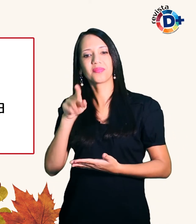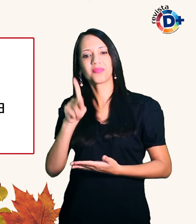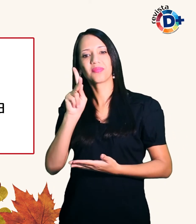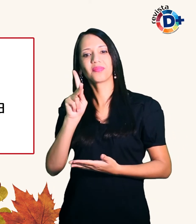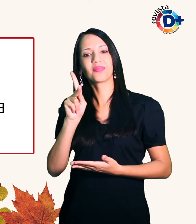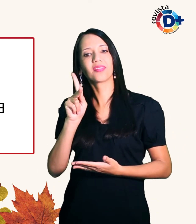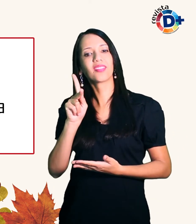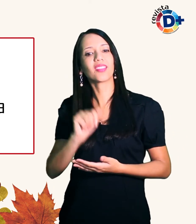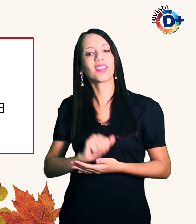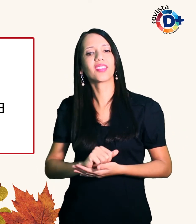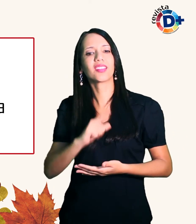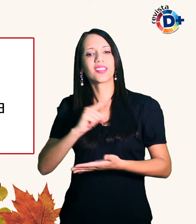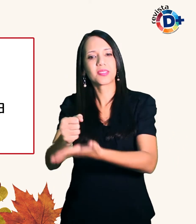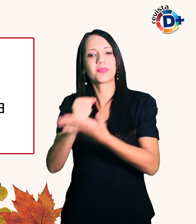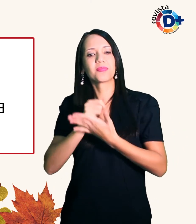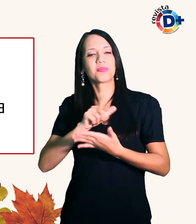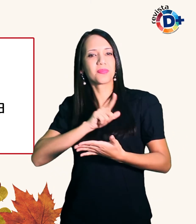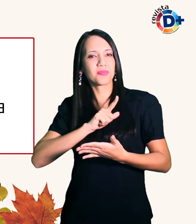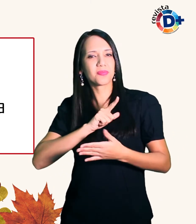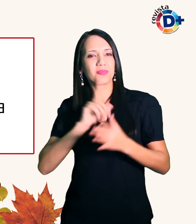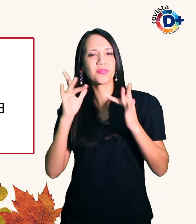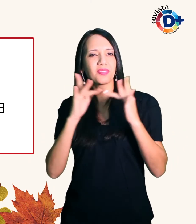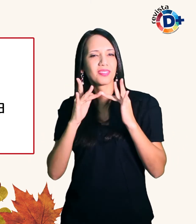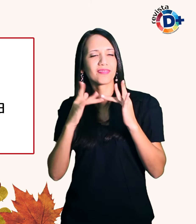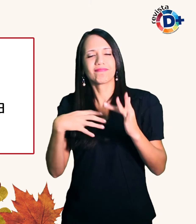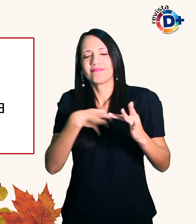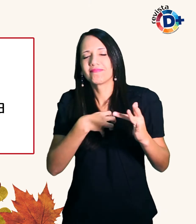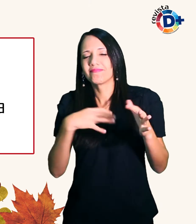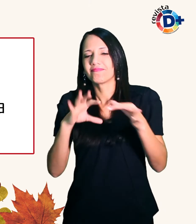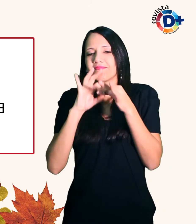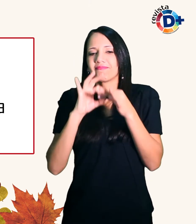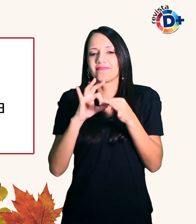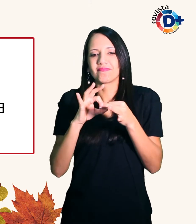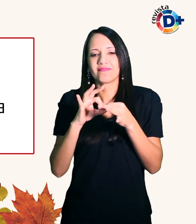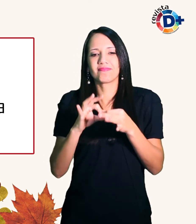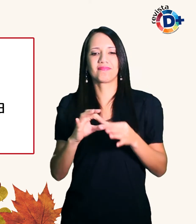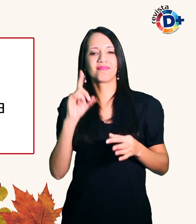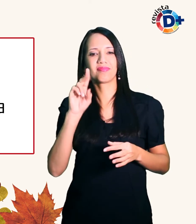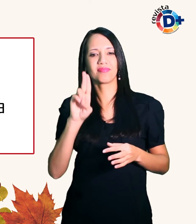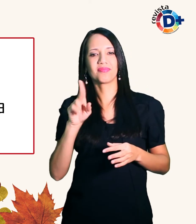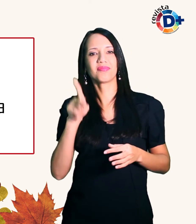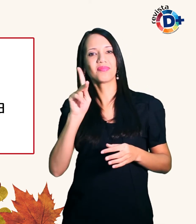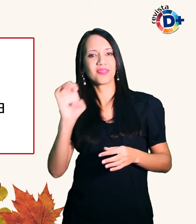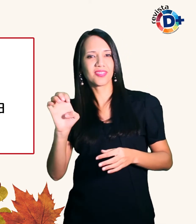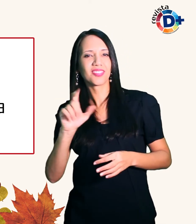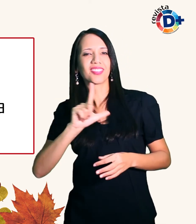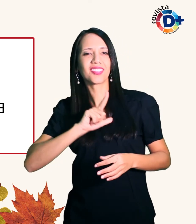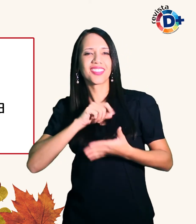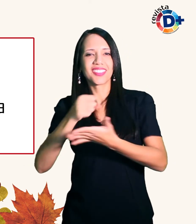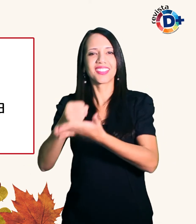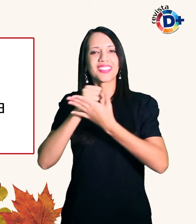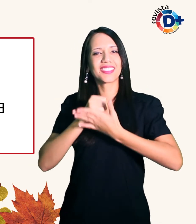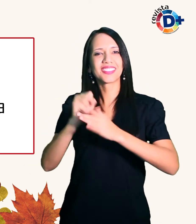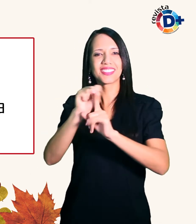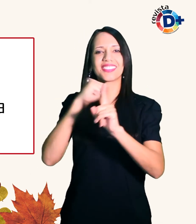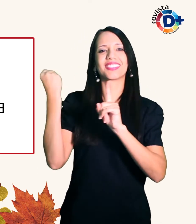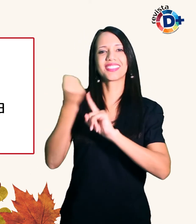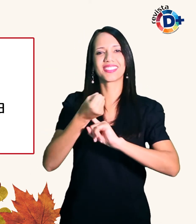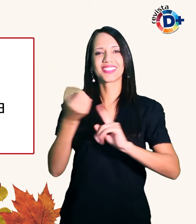mais o relacionamento Nos sentimos mais unidos e o Duque contribui para a inclusão social da Marina o que nos